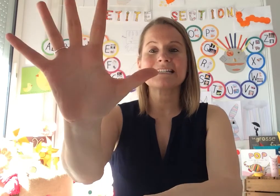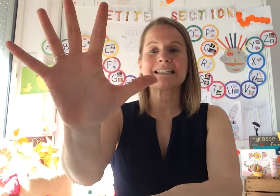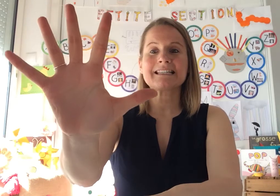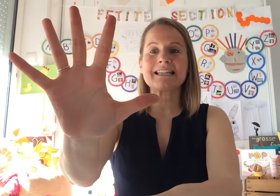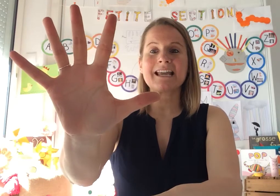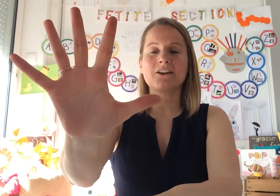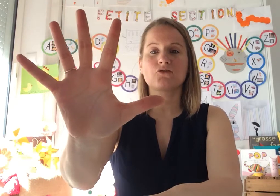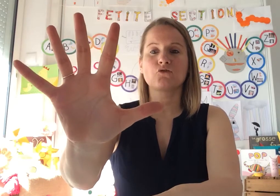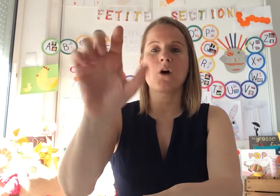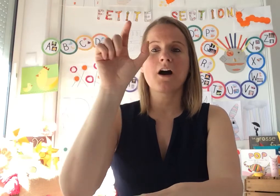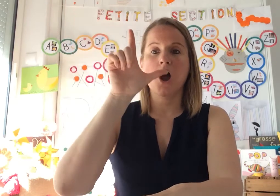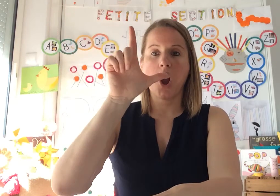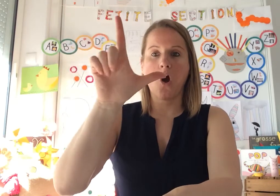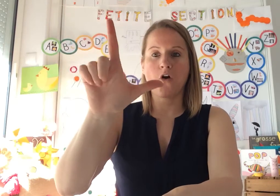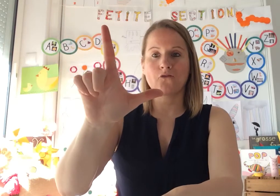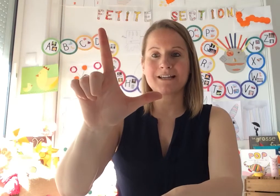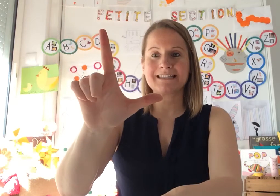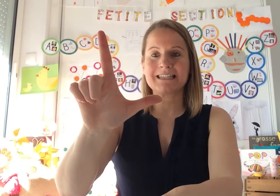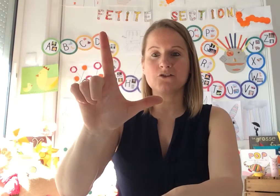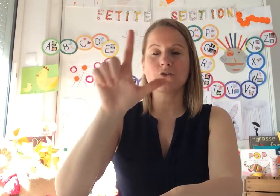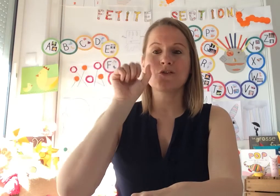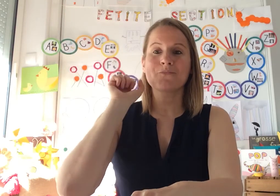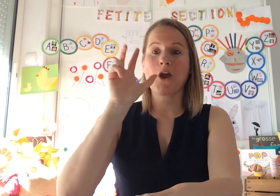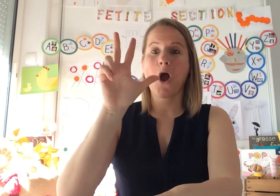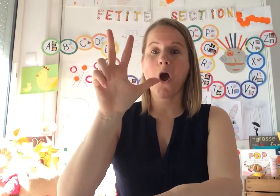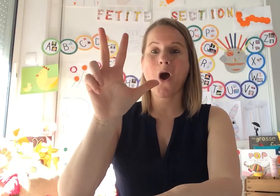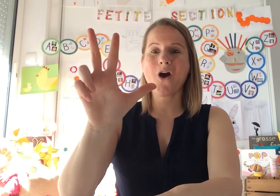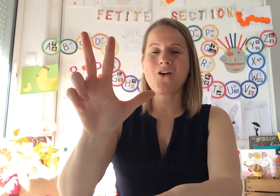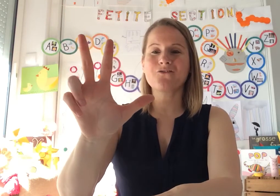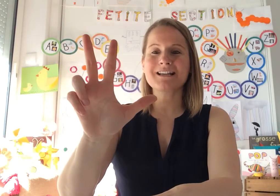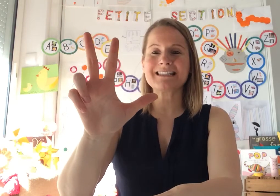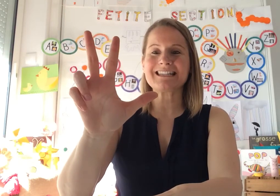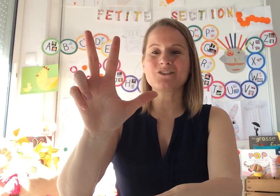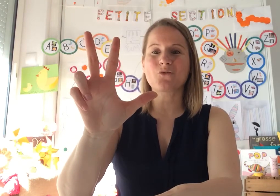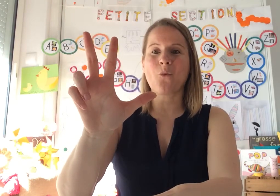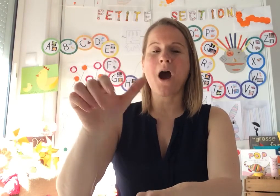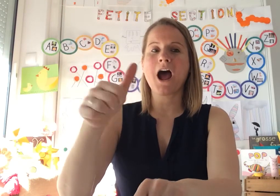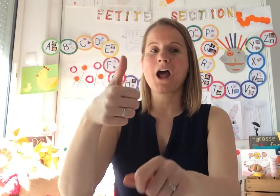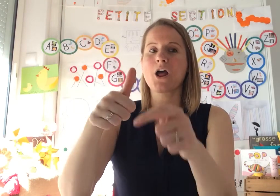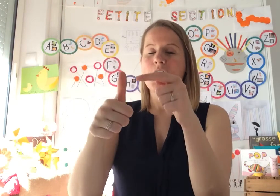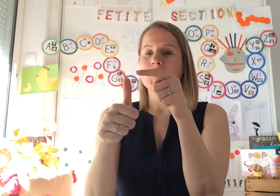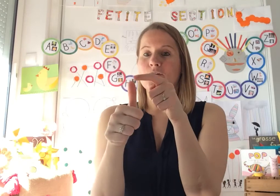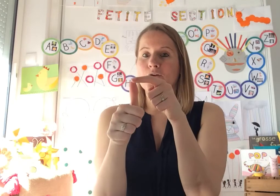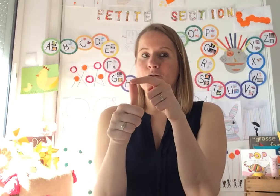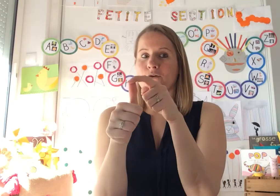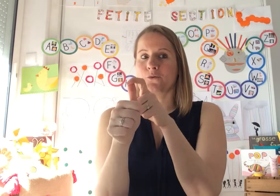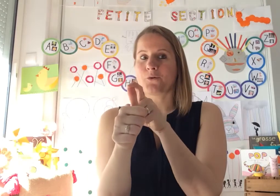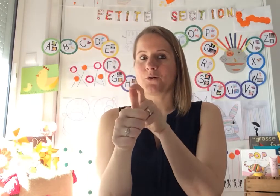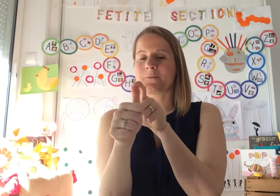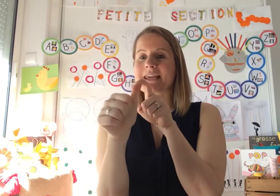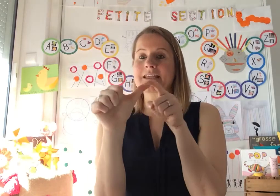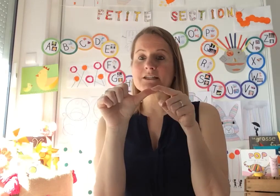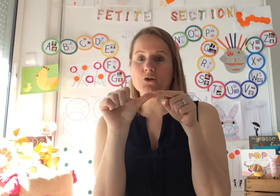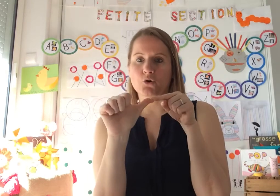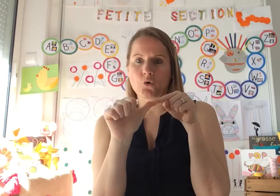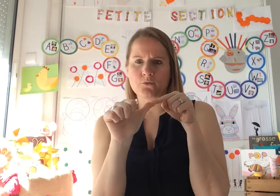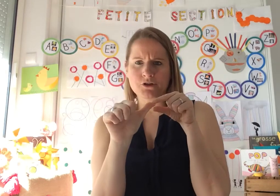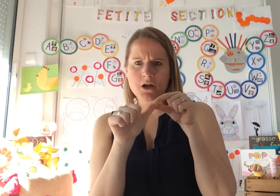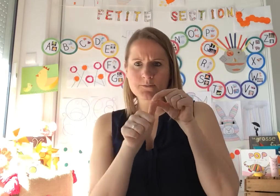5 doigts. En voici 2, en voici 3. Le premier, ce gros bonhomme,